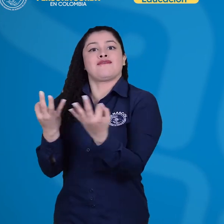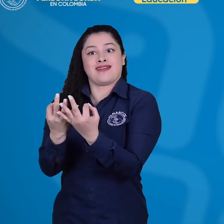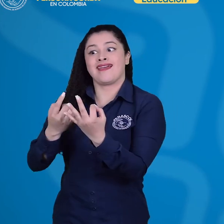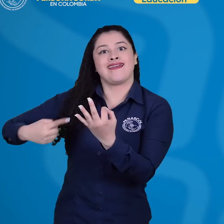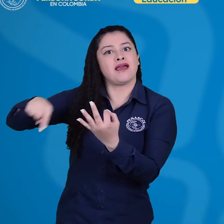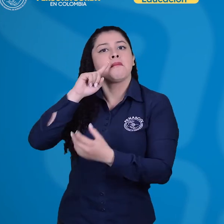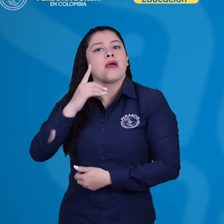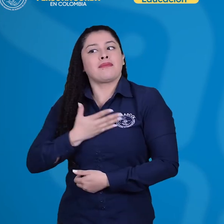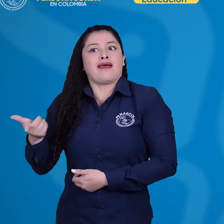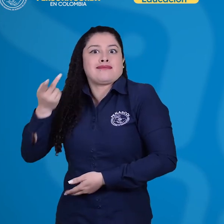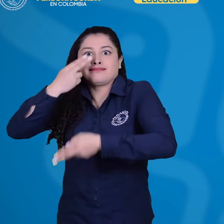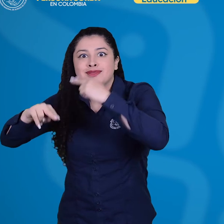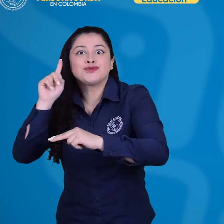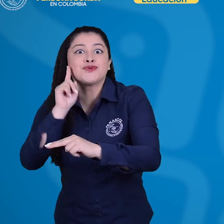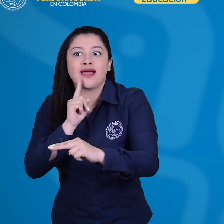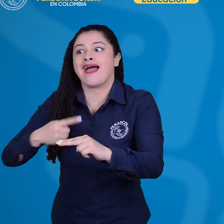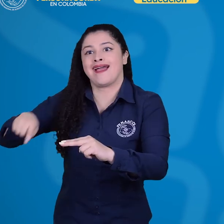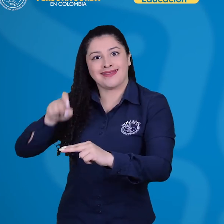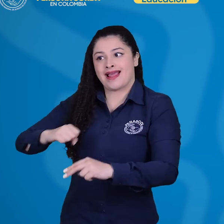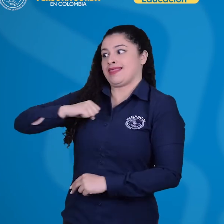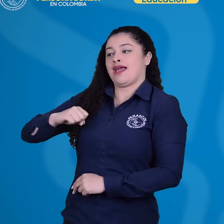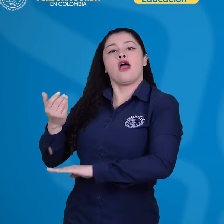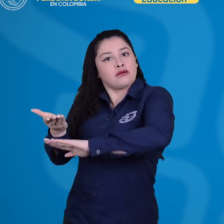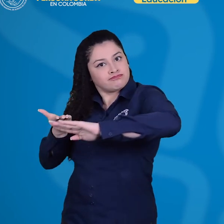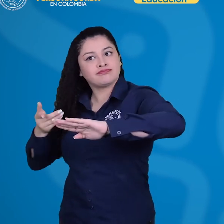exigencia del derecho a la educación para los menores sordos.